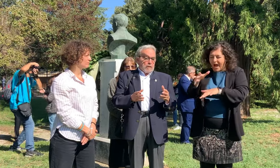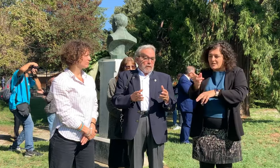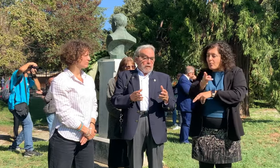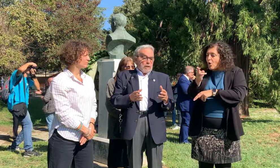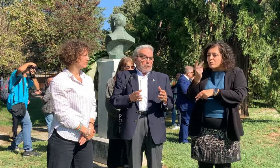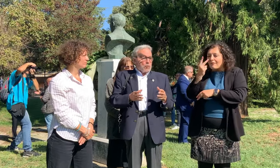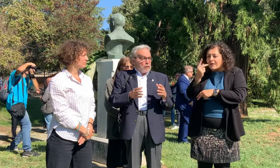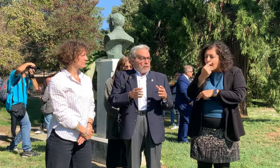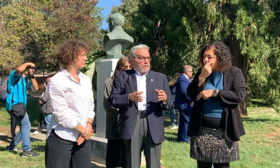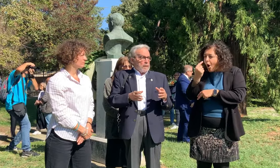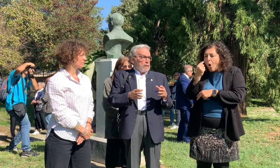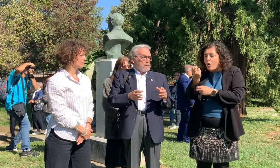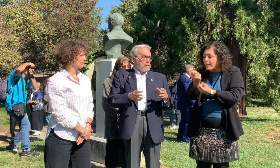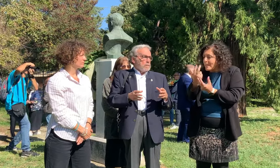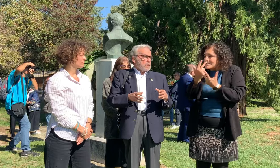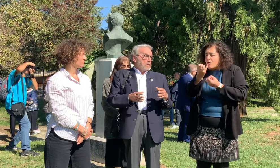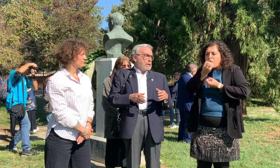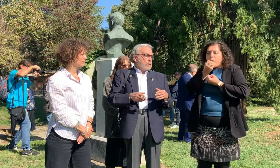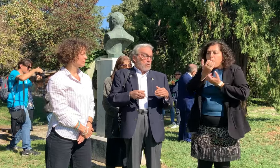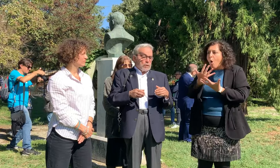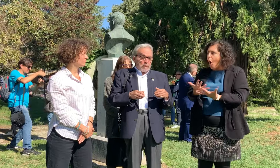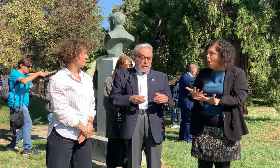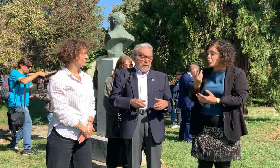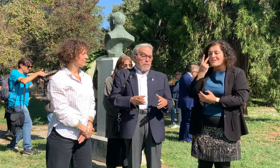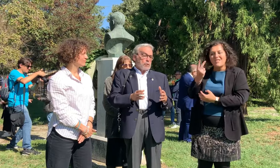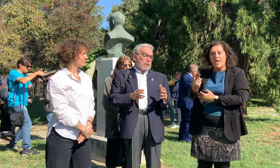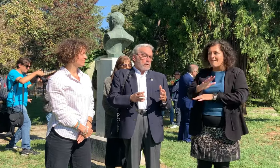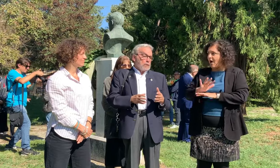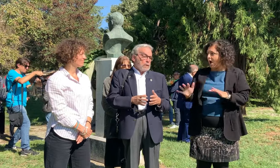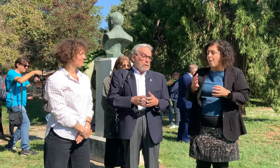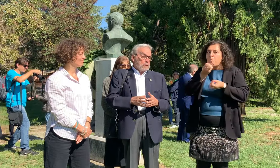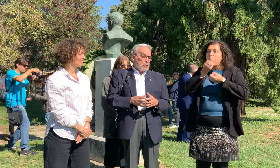E su una strava mi ha accettato di proseguire anche lui.